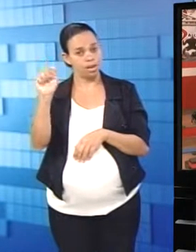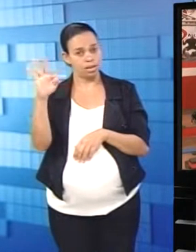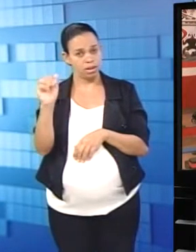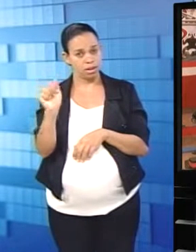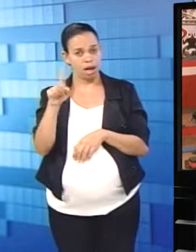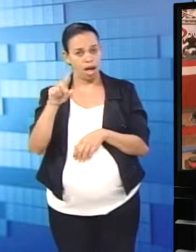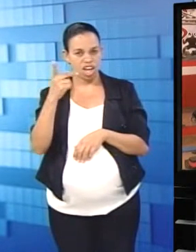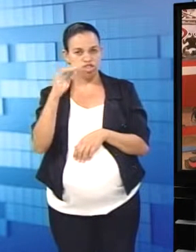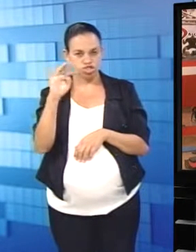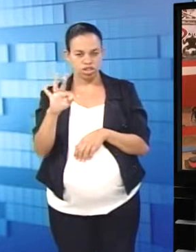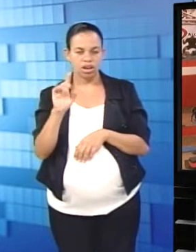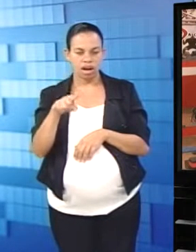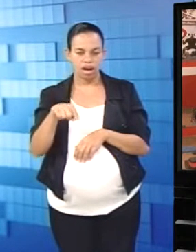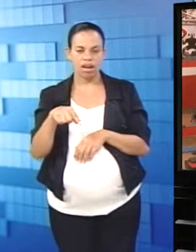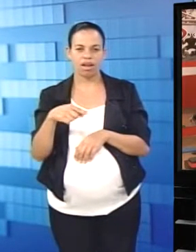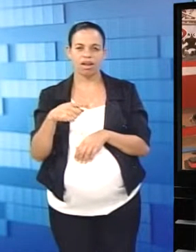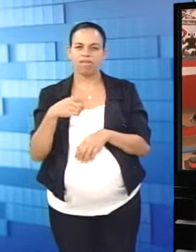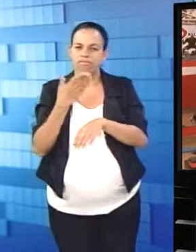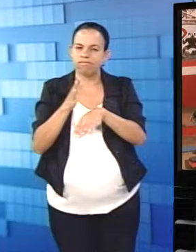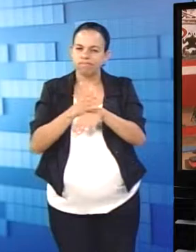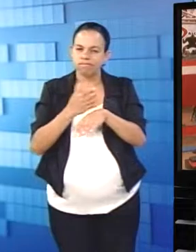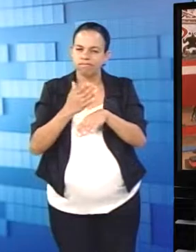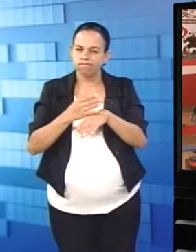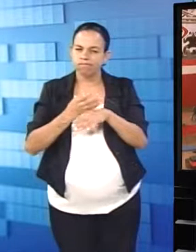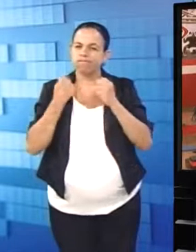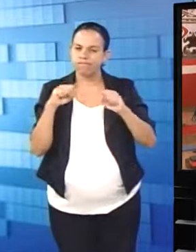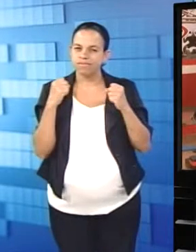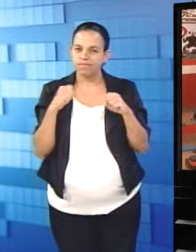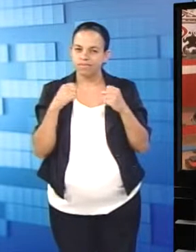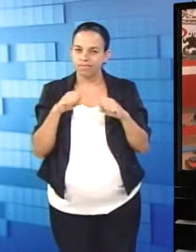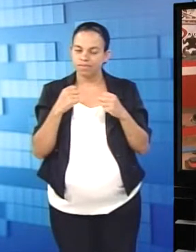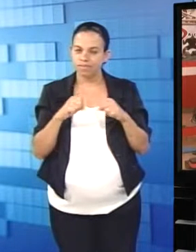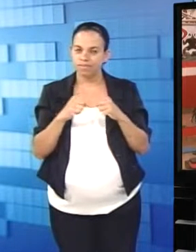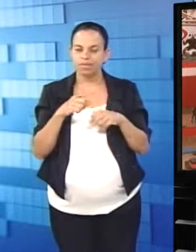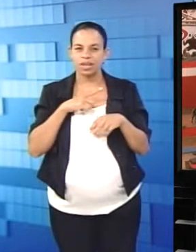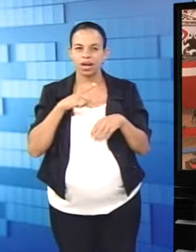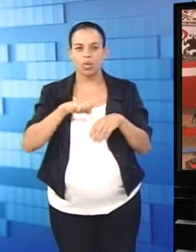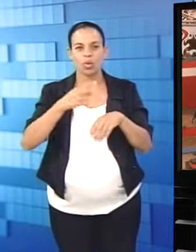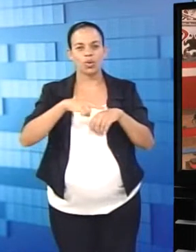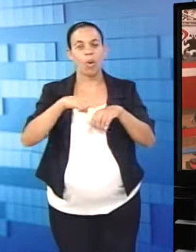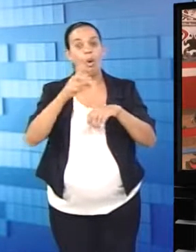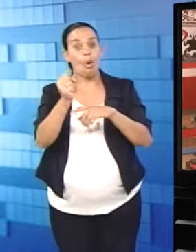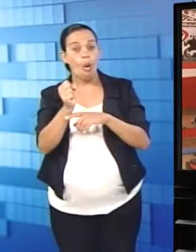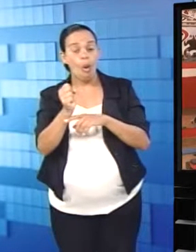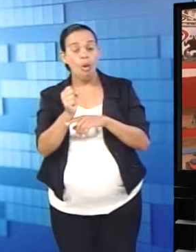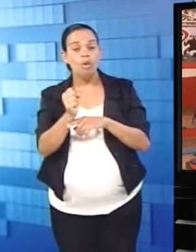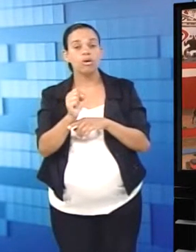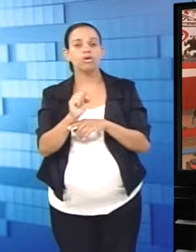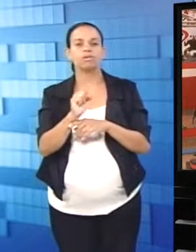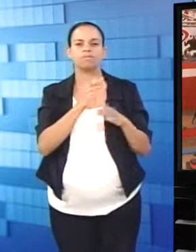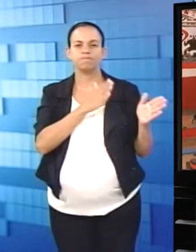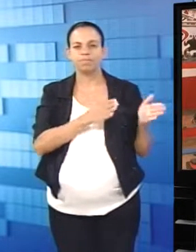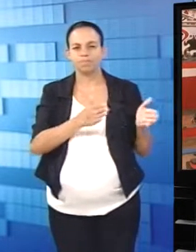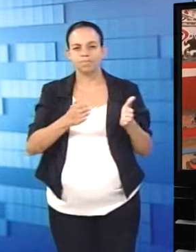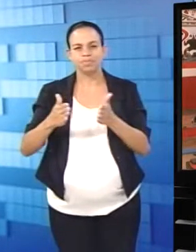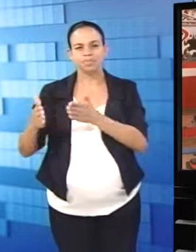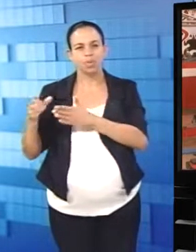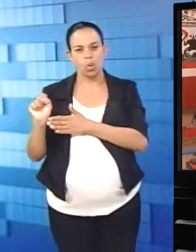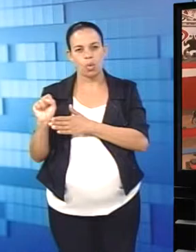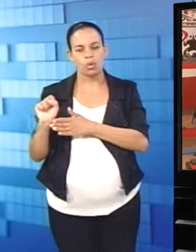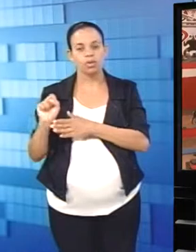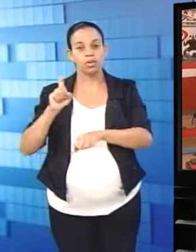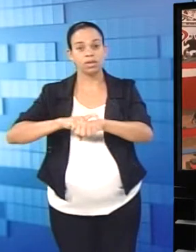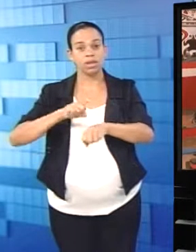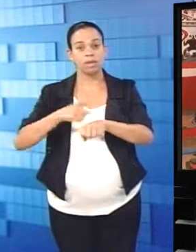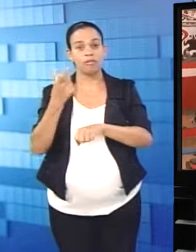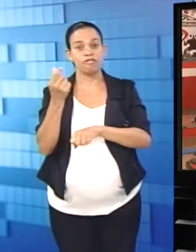também é o HIIT, é um treinamento de alta intensidade, onde a gente consiste de 8 rounds, né, o treino consiste de 8 rounds,